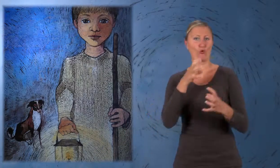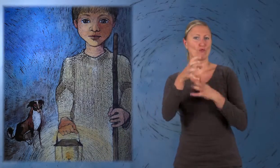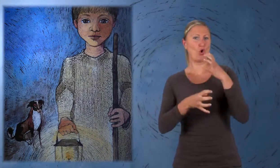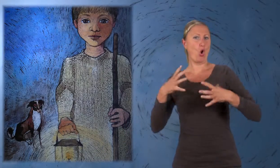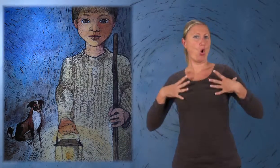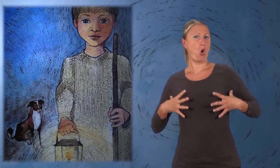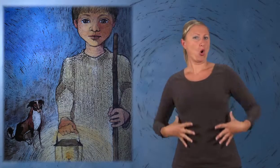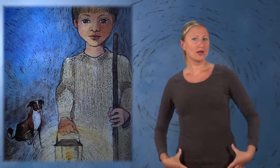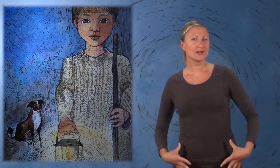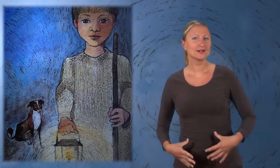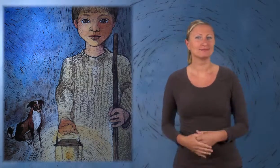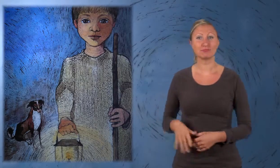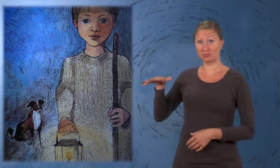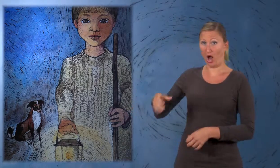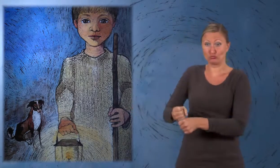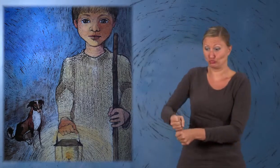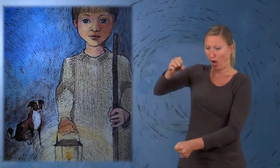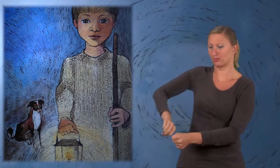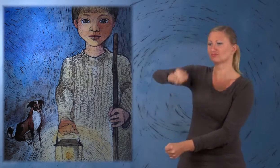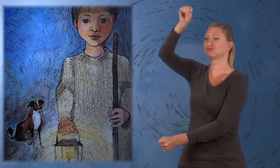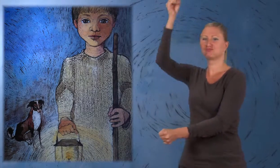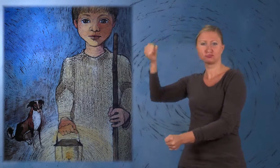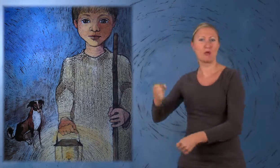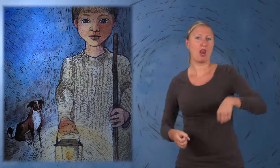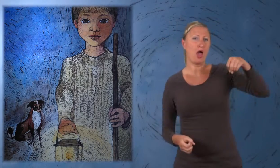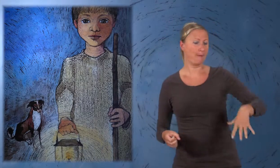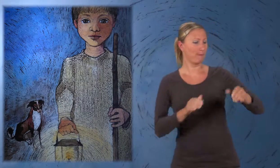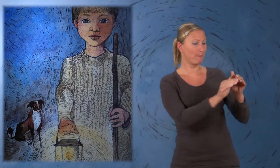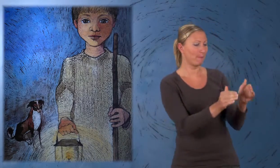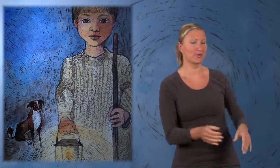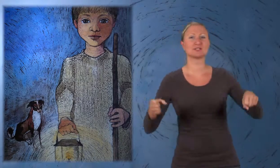Rock aus Wolle, einen Hirtenstab und eine Hirtenlampe.